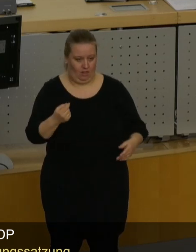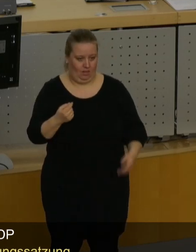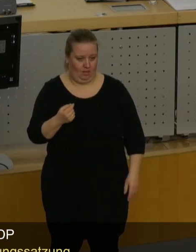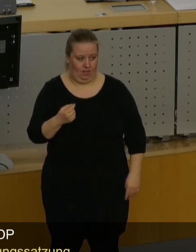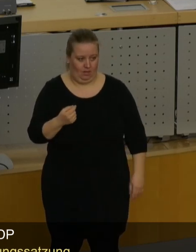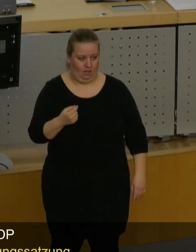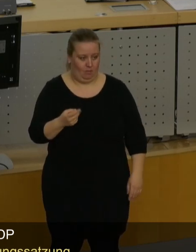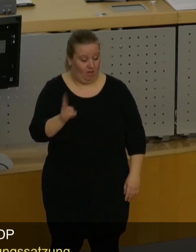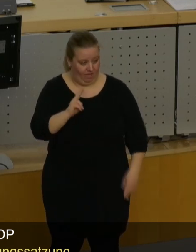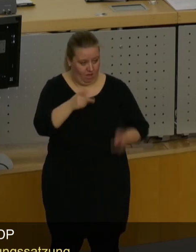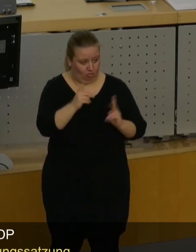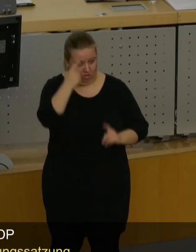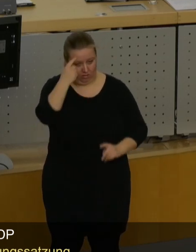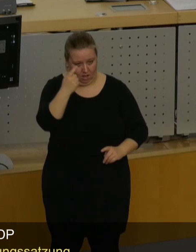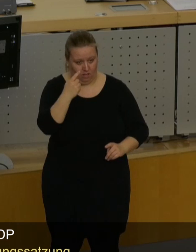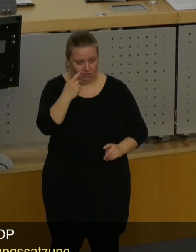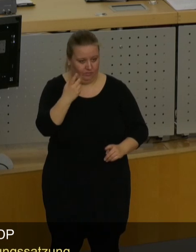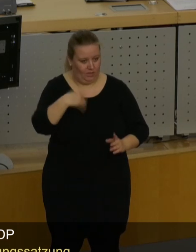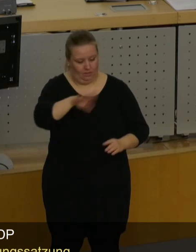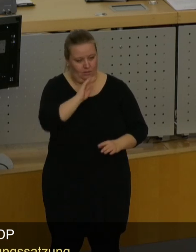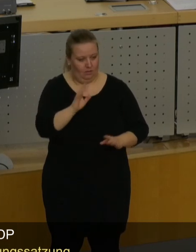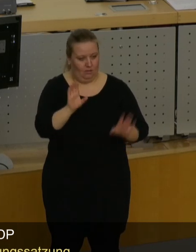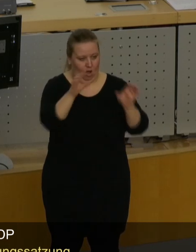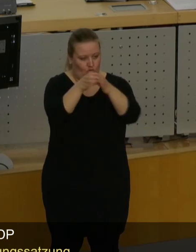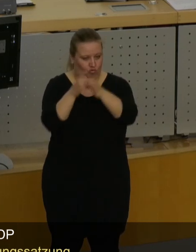als Stadtrat in den Ausschüssen gewesen ist,